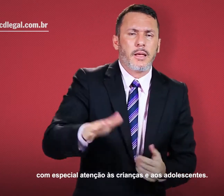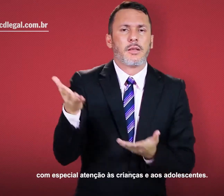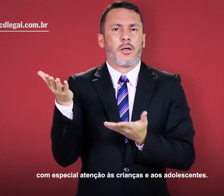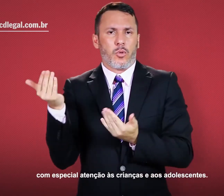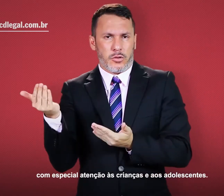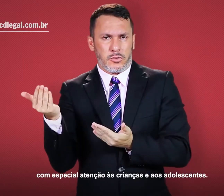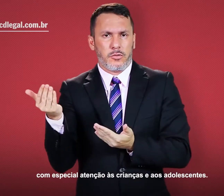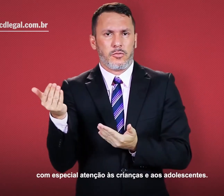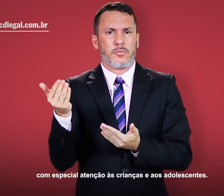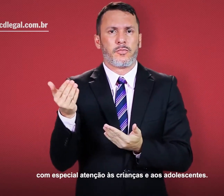aos adolescentes.